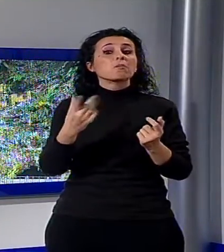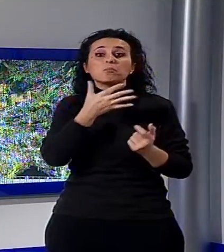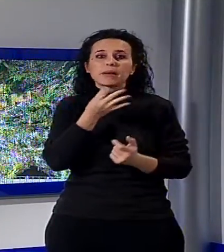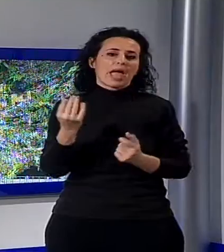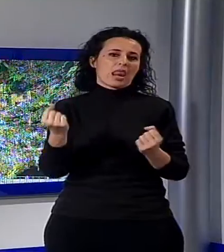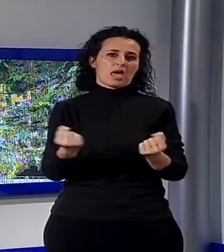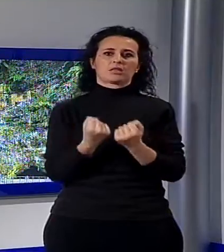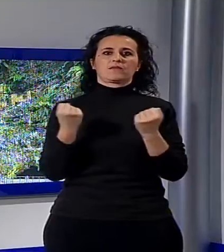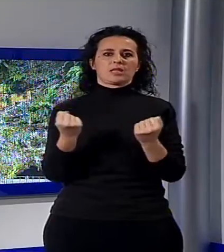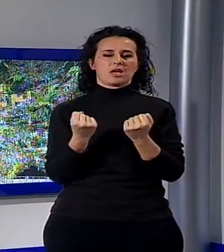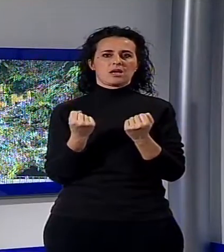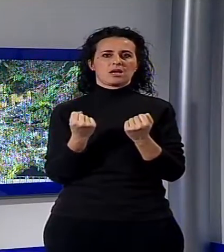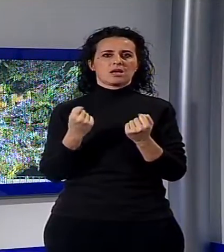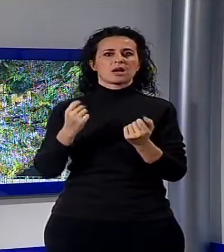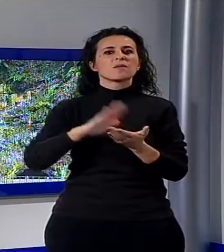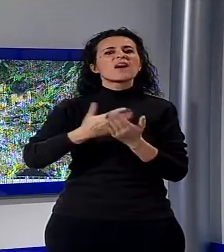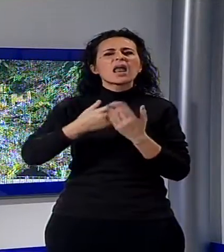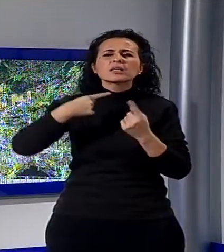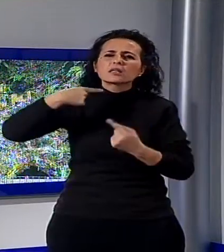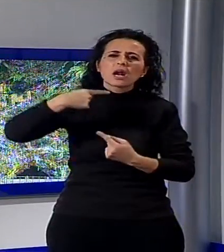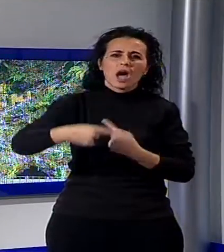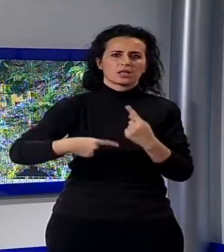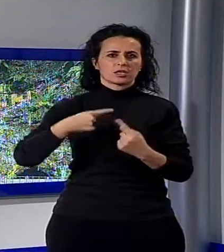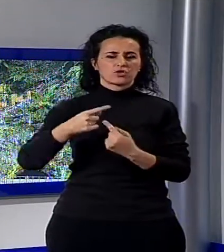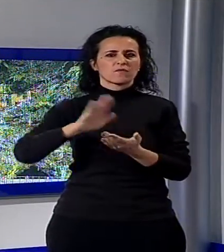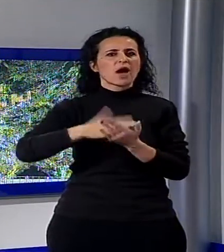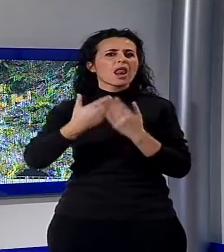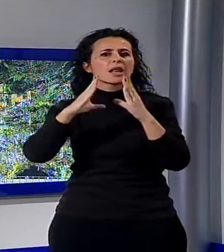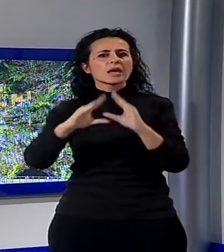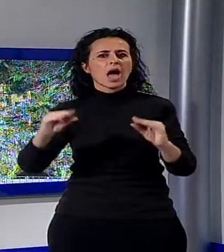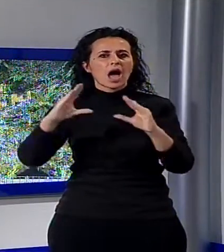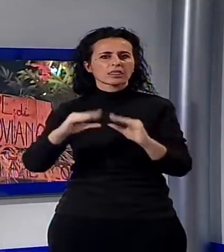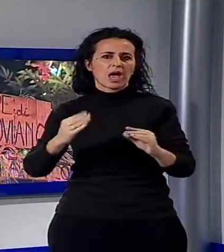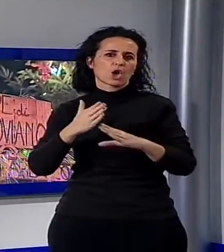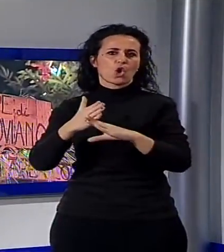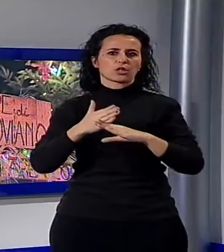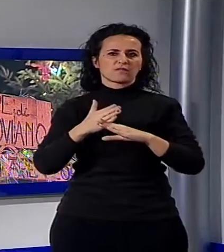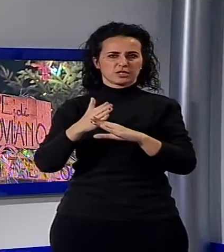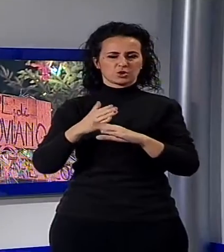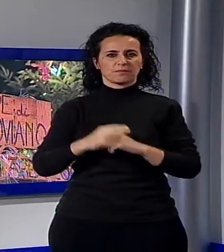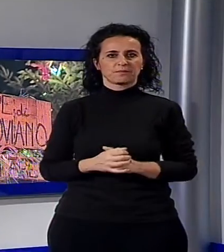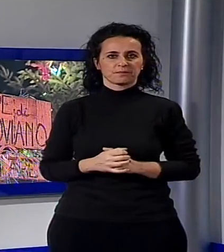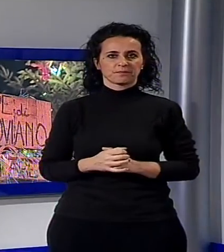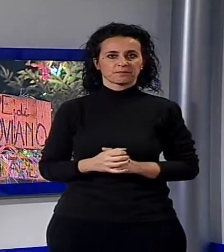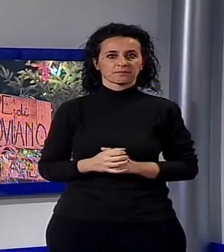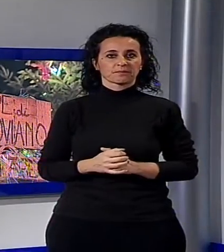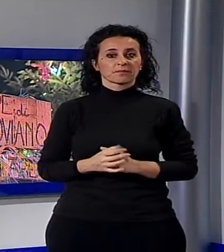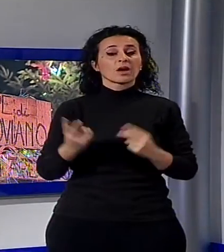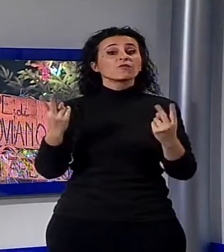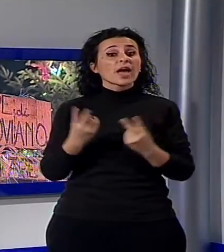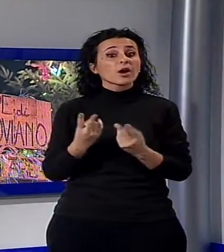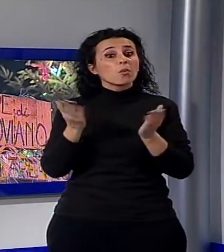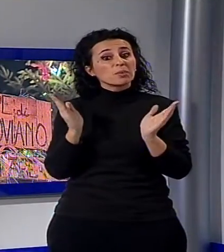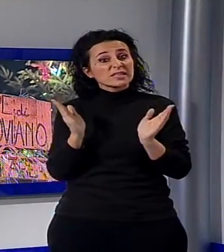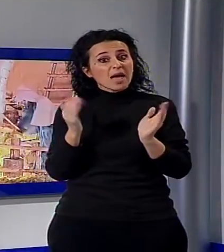attività che sottolinea la tradizione, il Natale vissuto in comunità. Particolari e suggestivi anche i